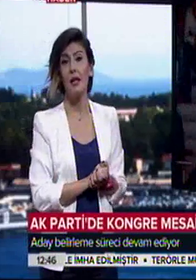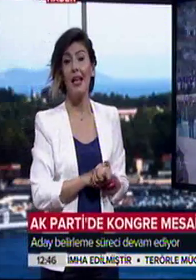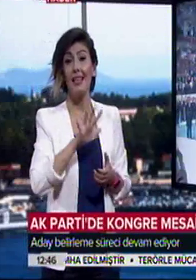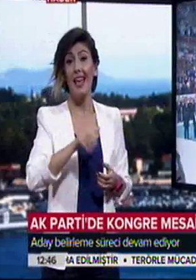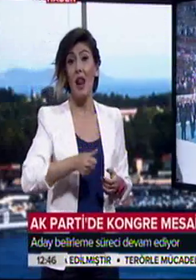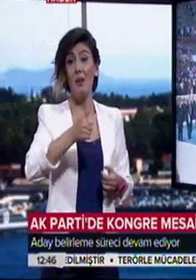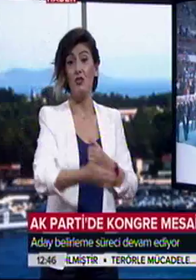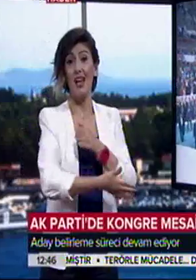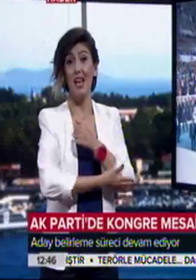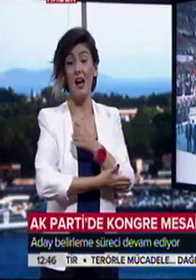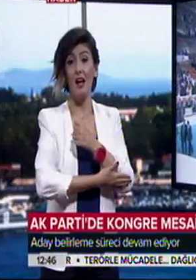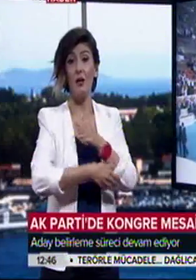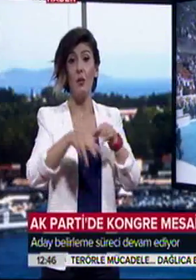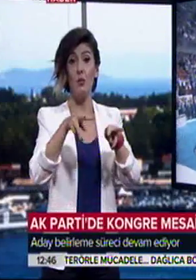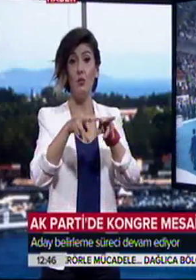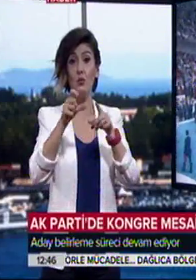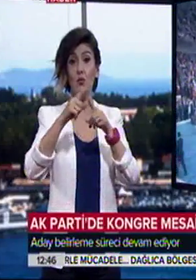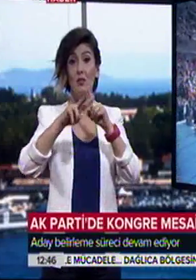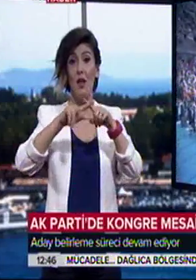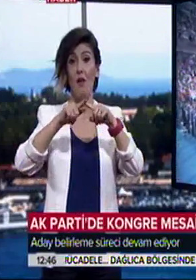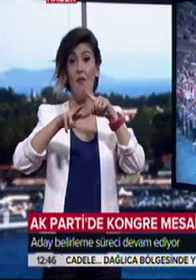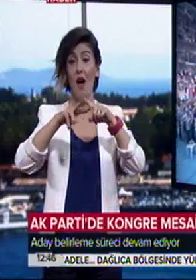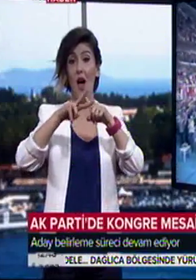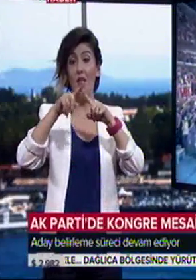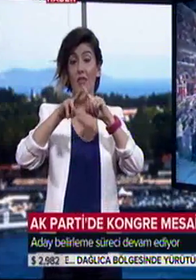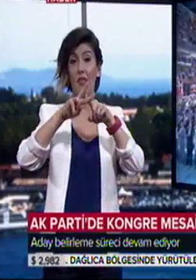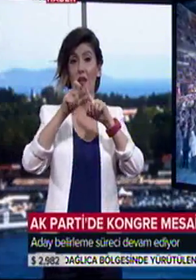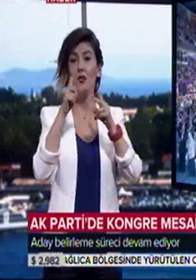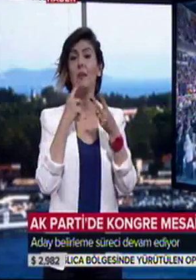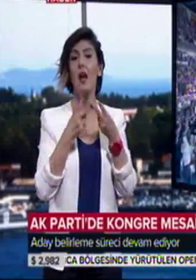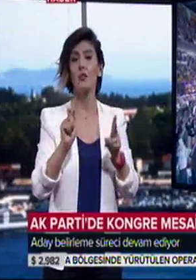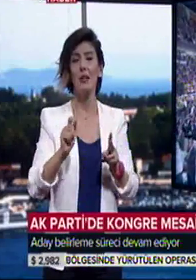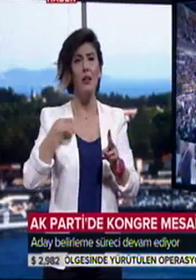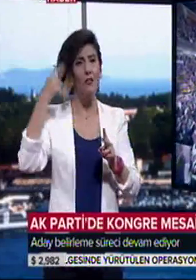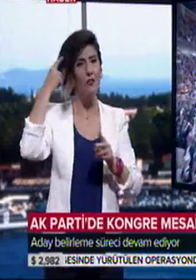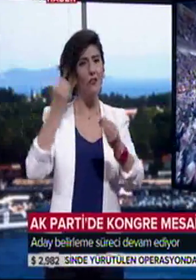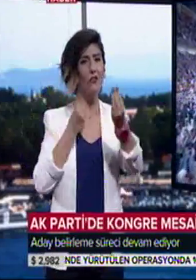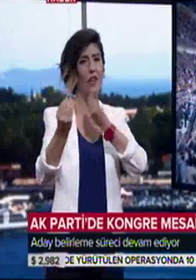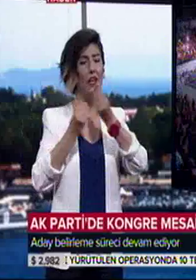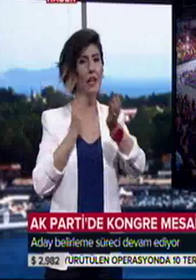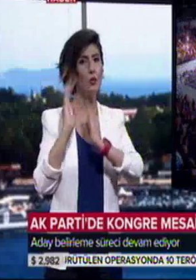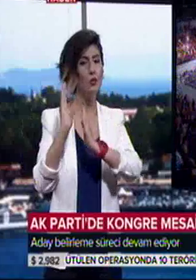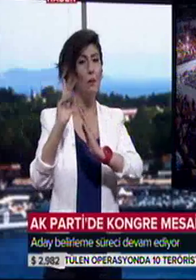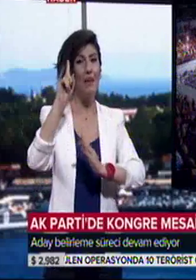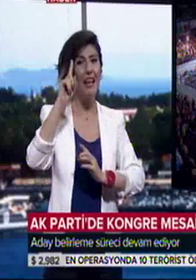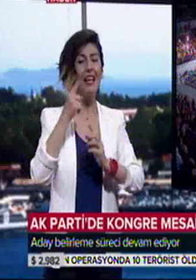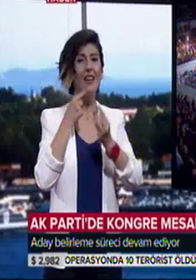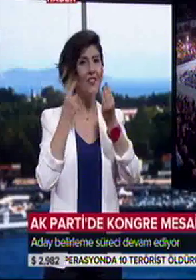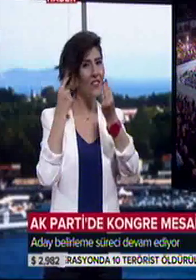başkan yardımcısı Mustafa Ataş bir açıklama yapmış ve istişarelerin sürdüğünü bir istişarenin de partinin kurucu